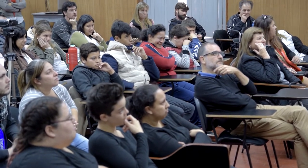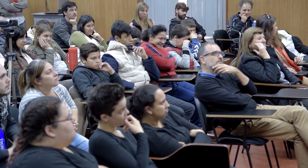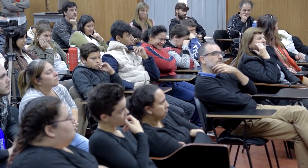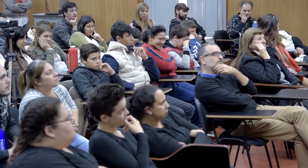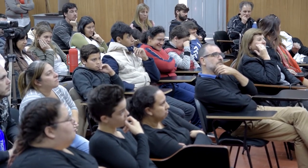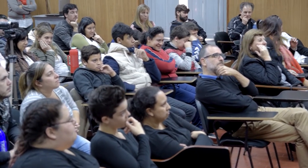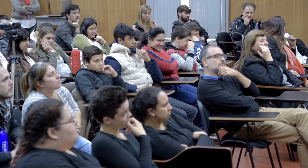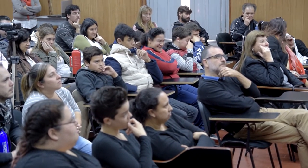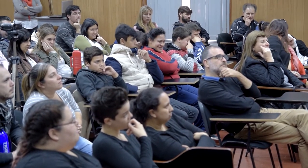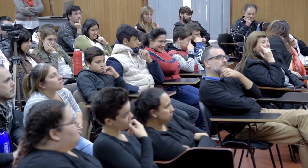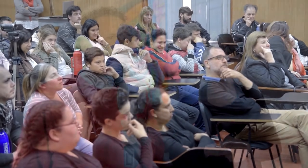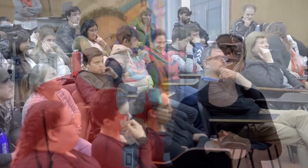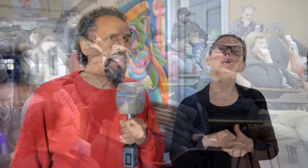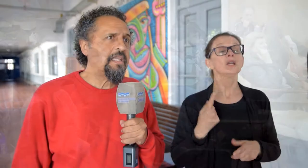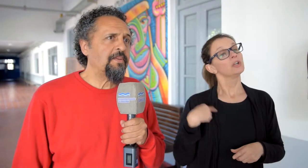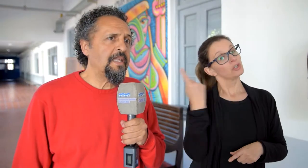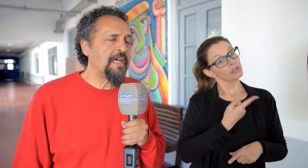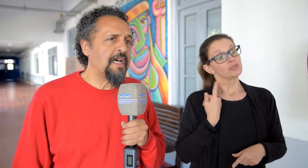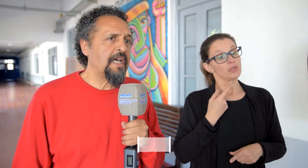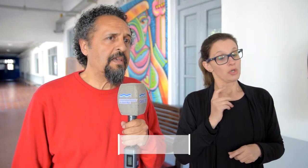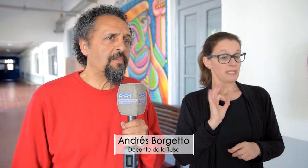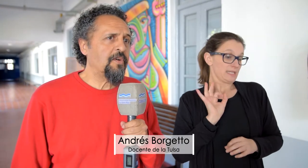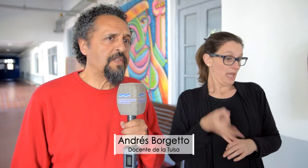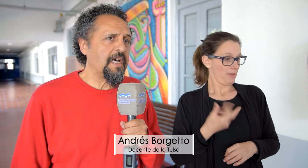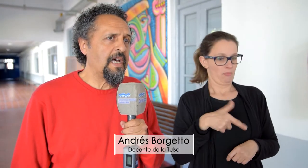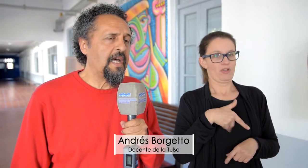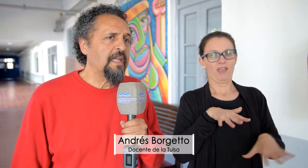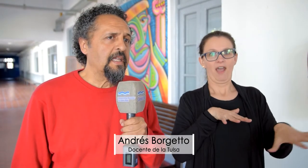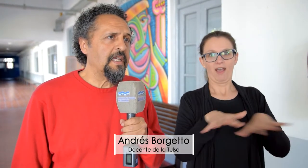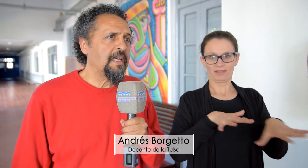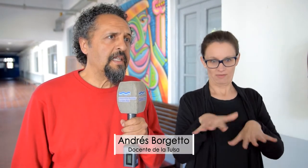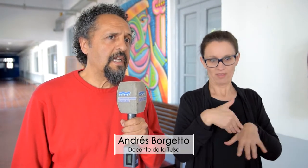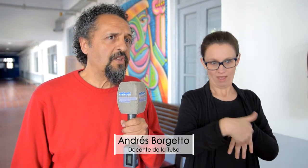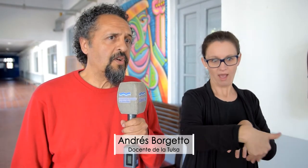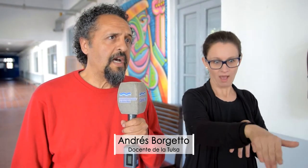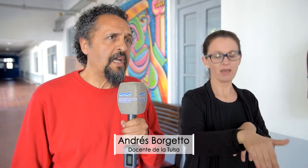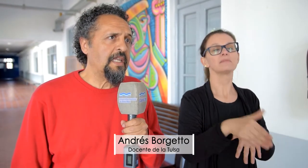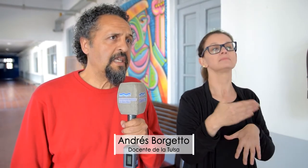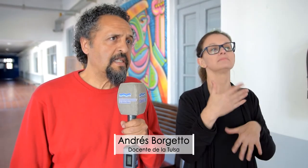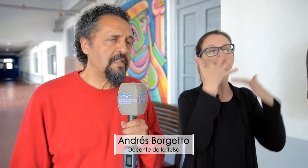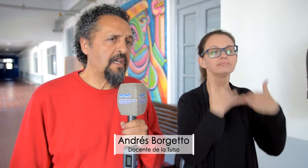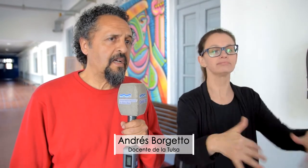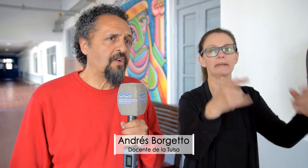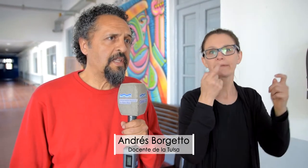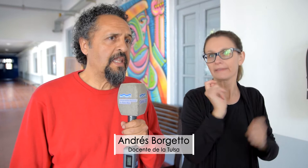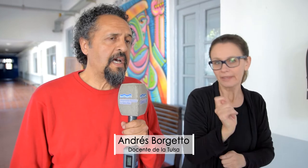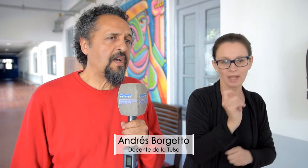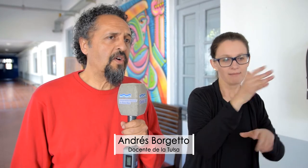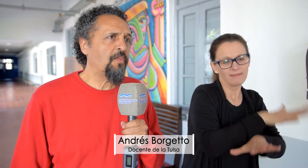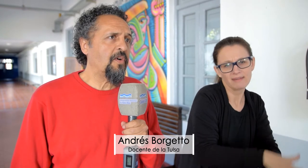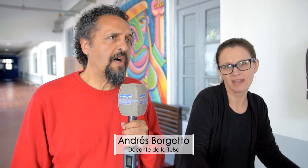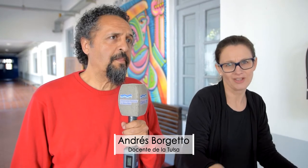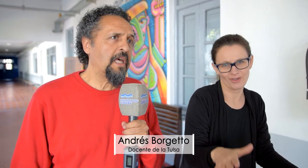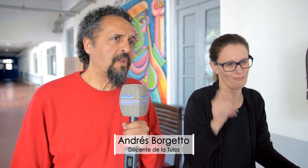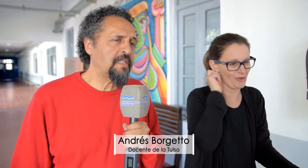Nosotros al saber que para esta actividad íbamos a tener tanto a niñes de corta edad